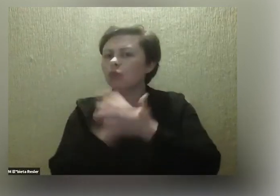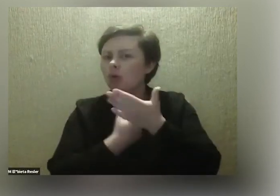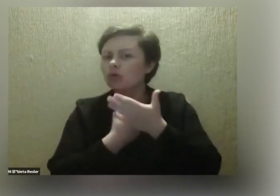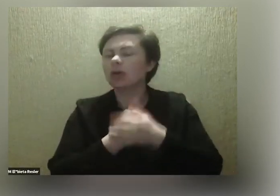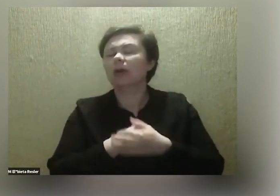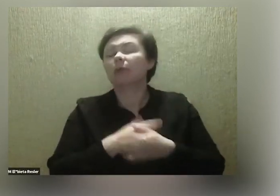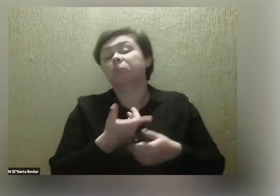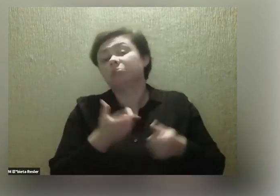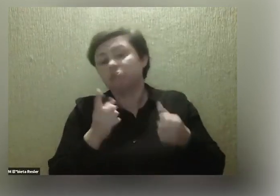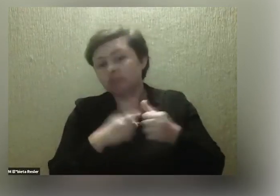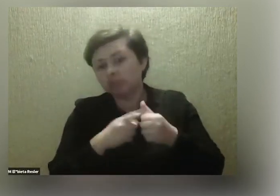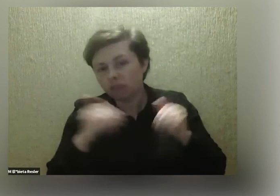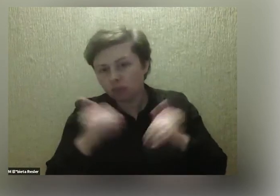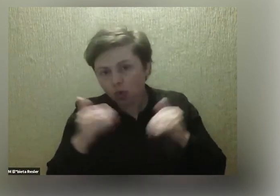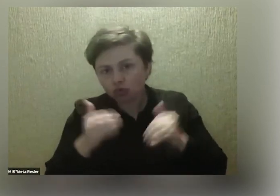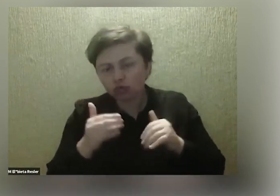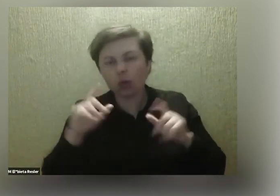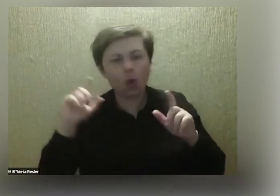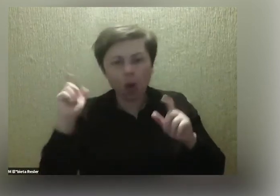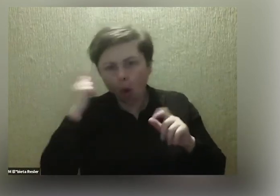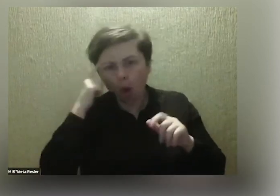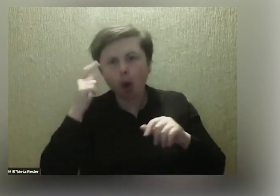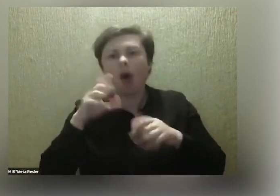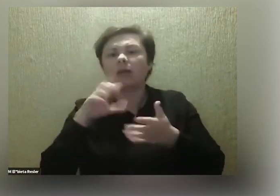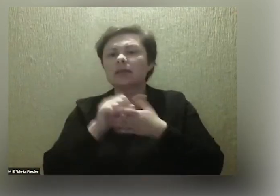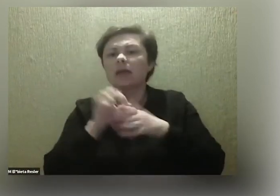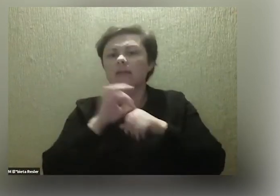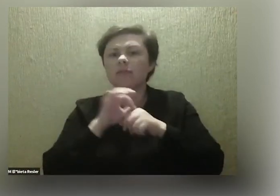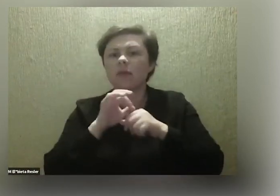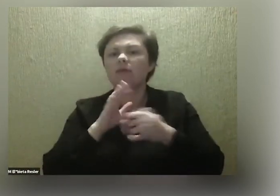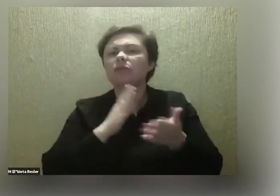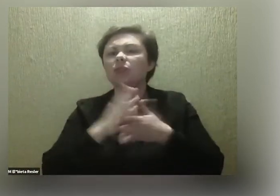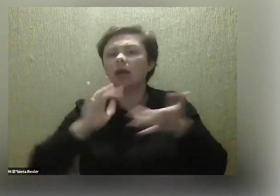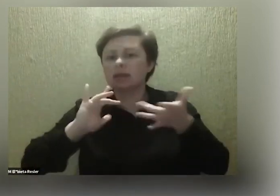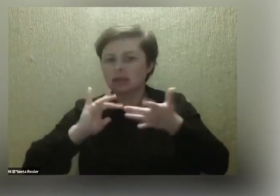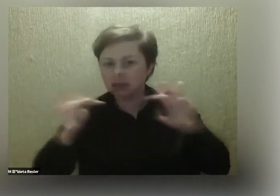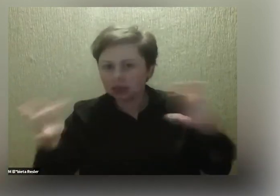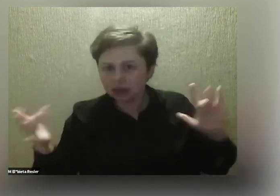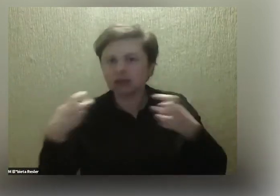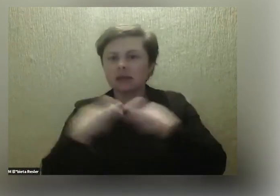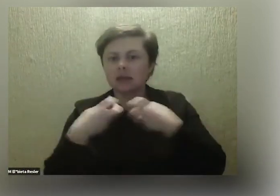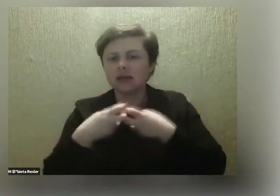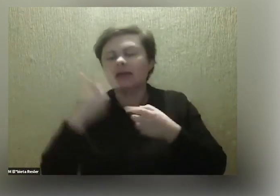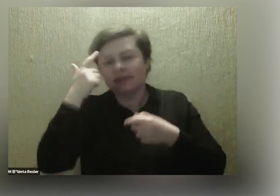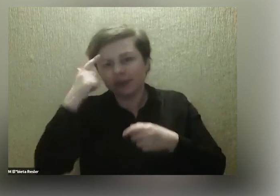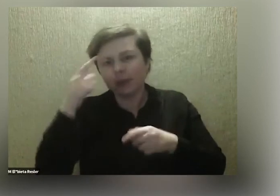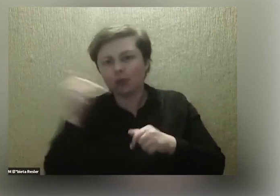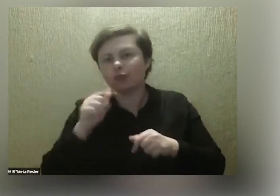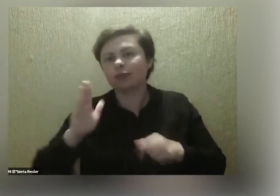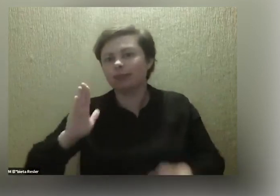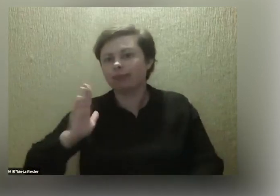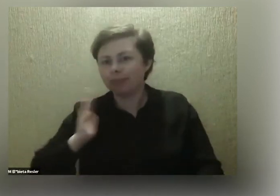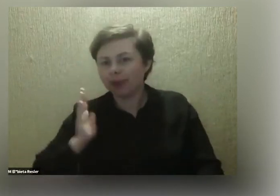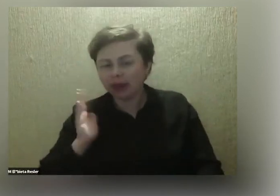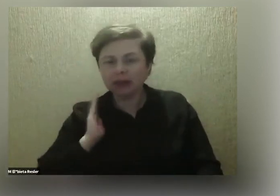z... generalnie zajęcia prowadzone są online oczywiście, w trosce o zdrowie i